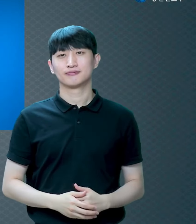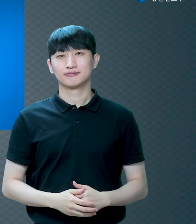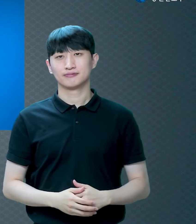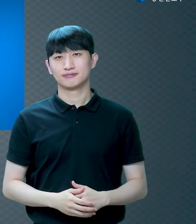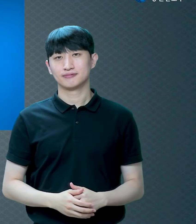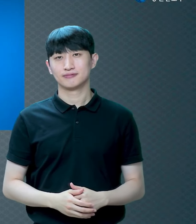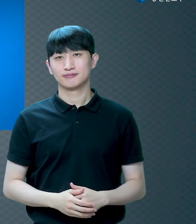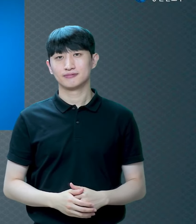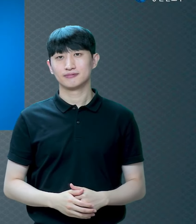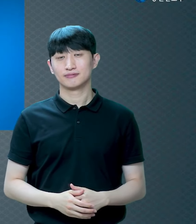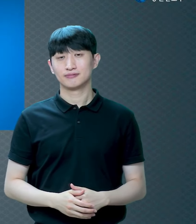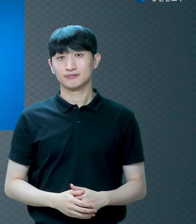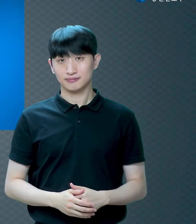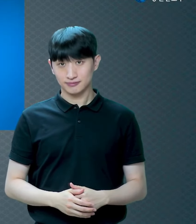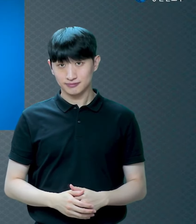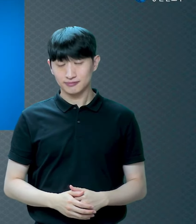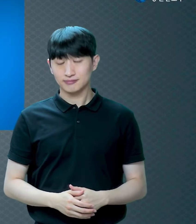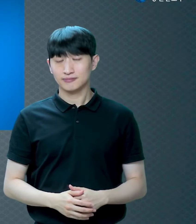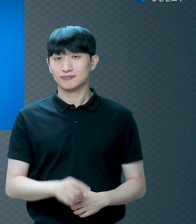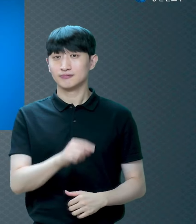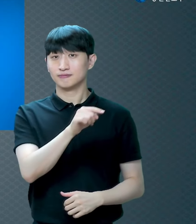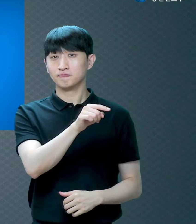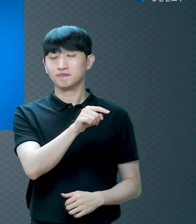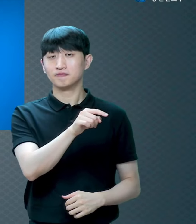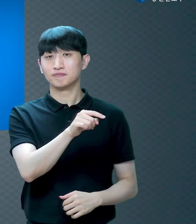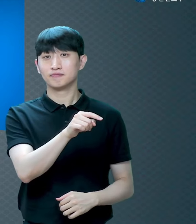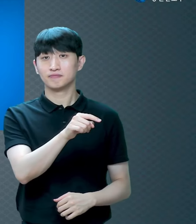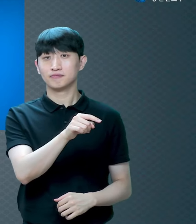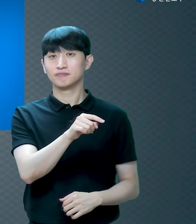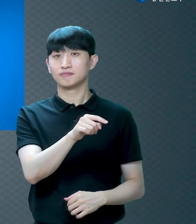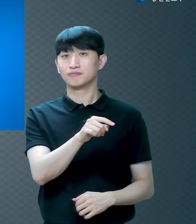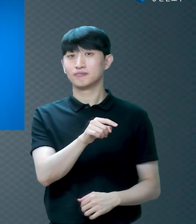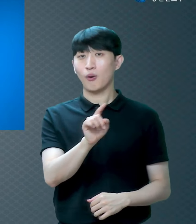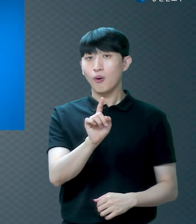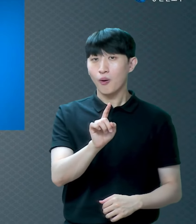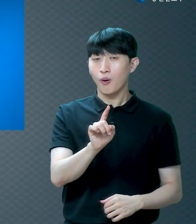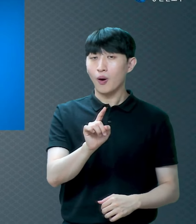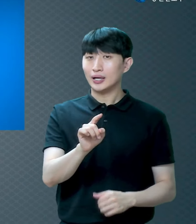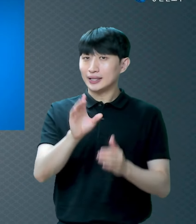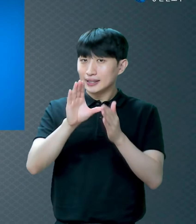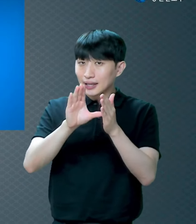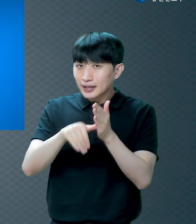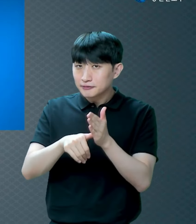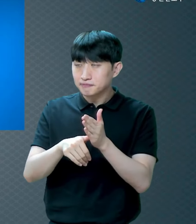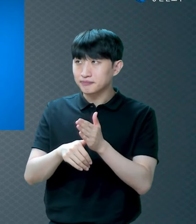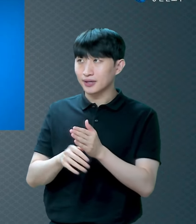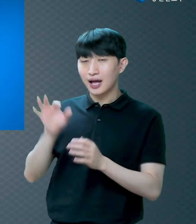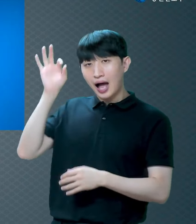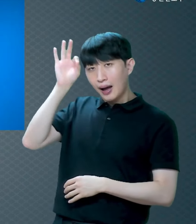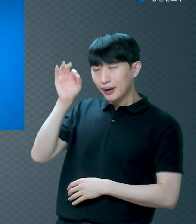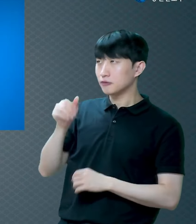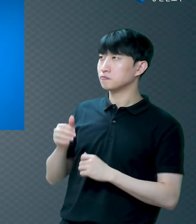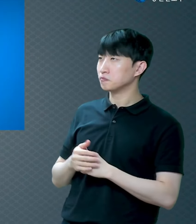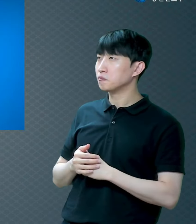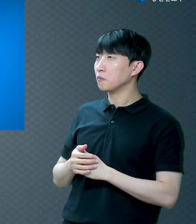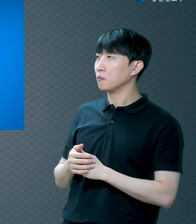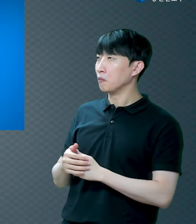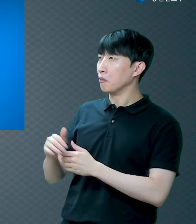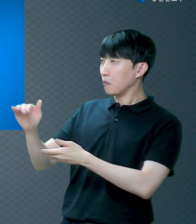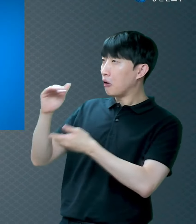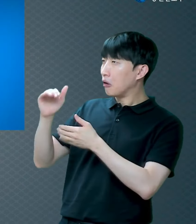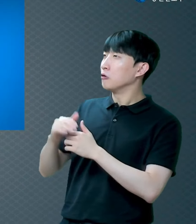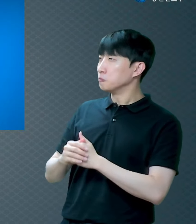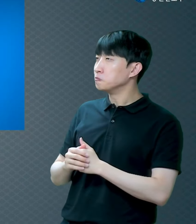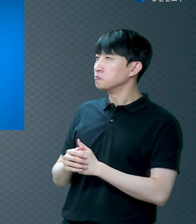그 얘기를 듣는데 아벨은 뭔가 안 거예요 우리 성경 강연회